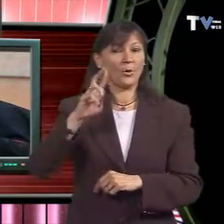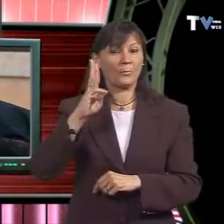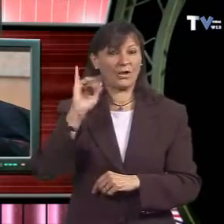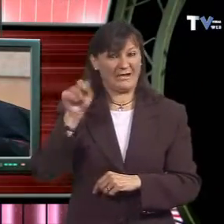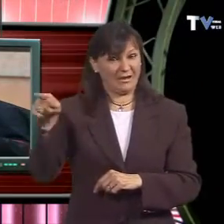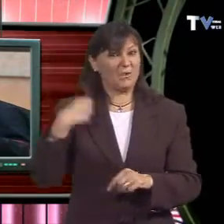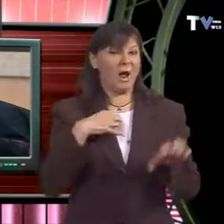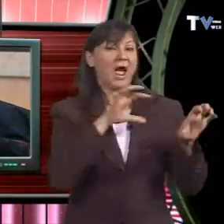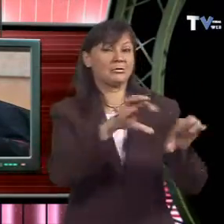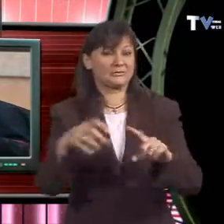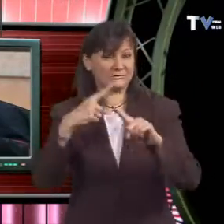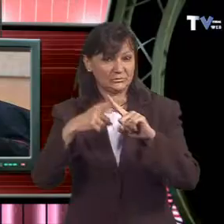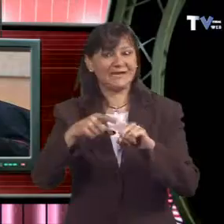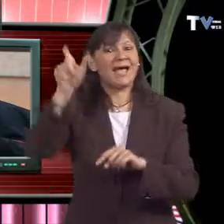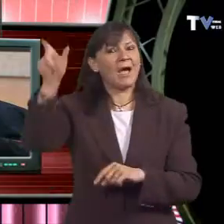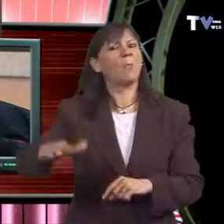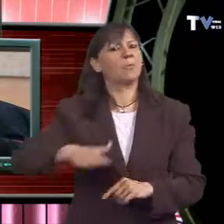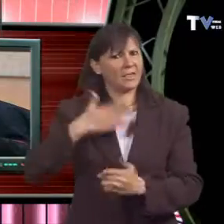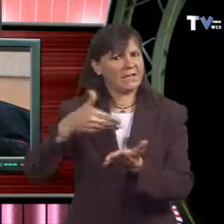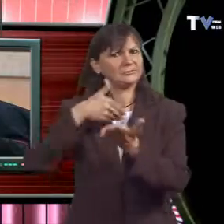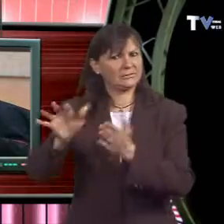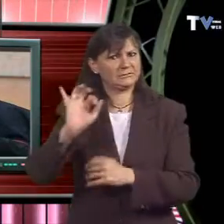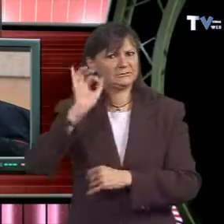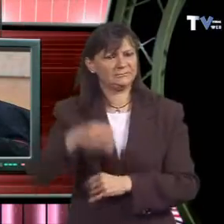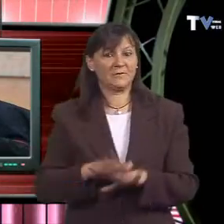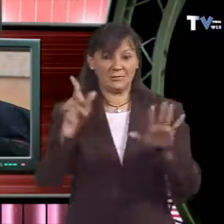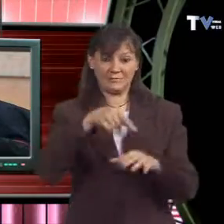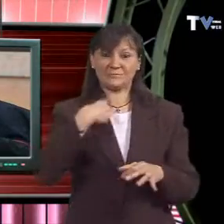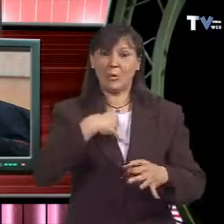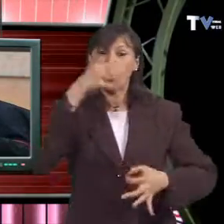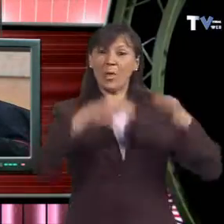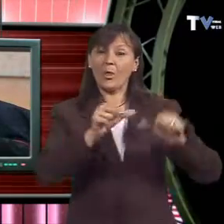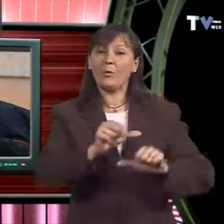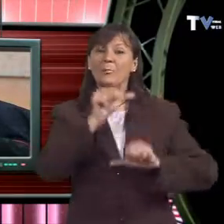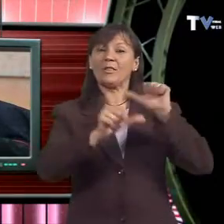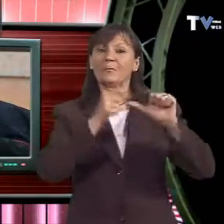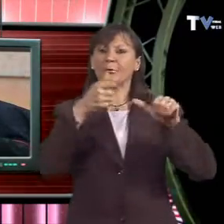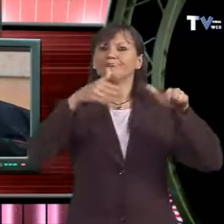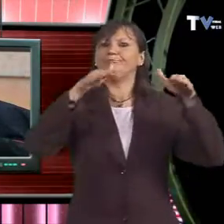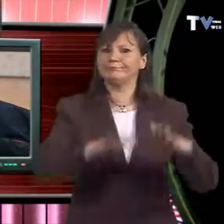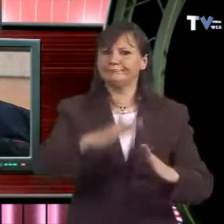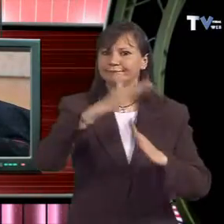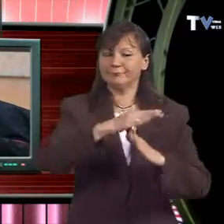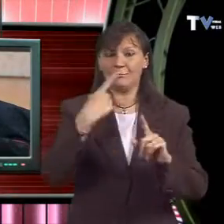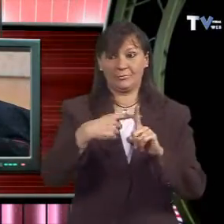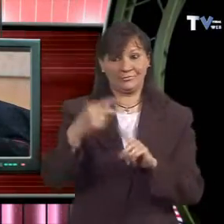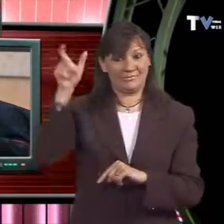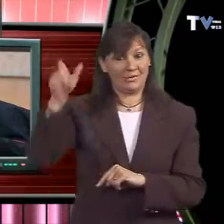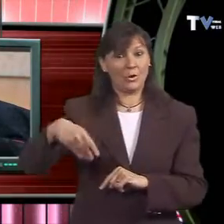aquest a fer. Els arxius no contenen resposta de Regim G. En lloc de